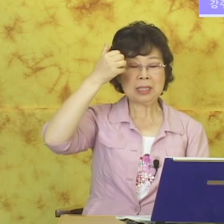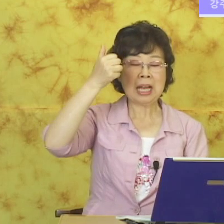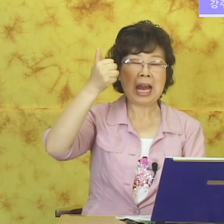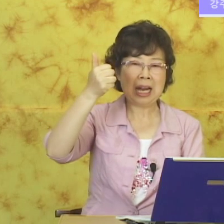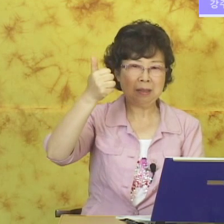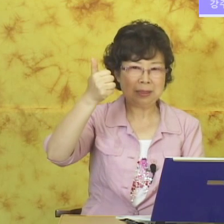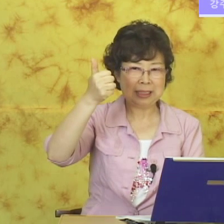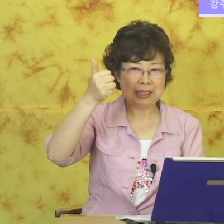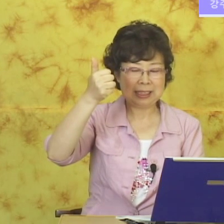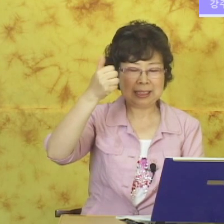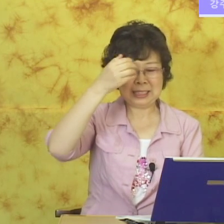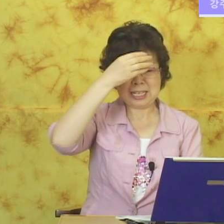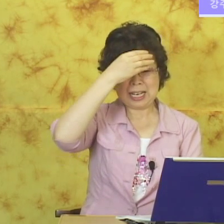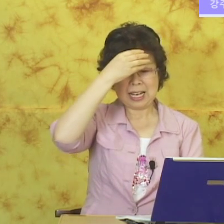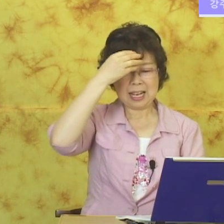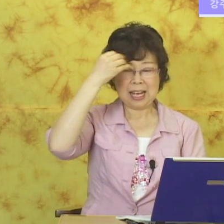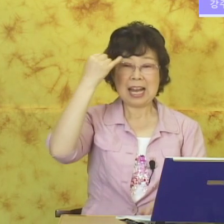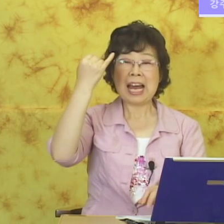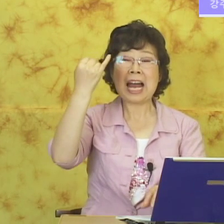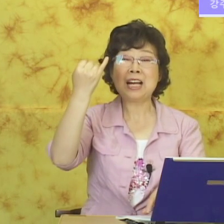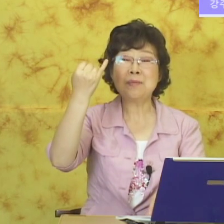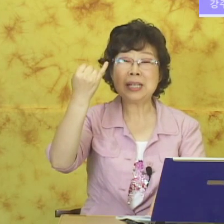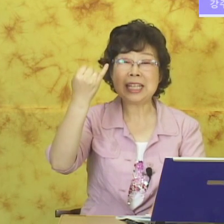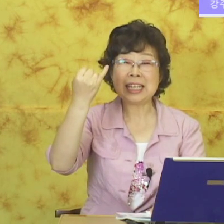할아버지. 할머니.